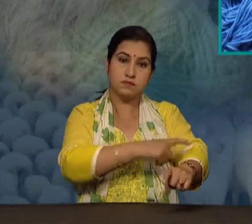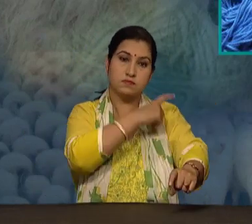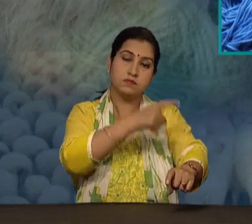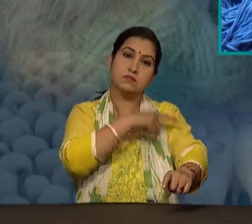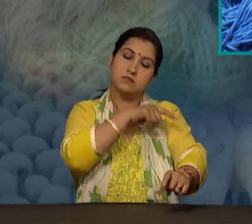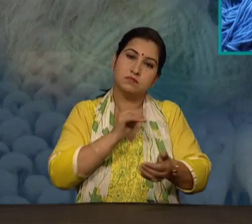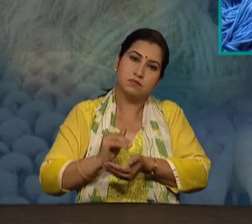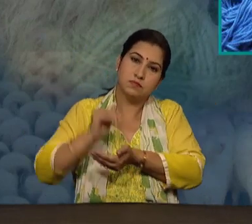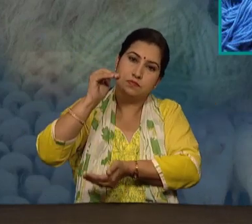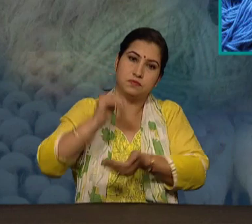पाला जाता है